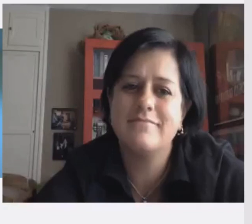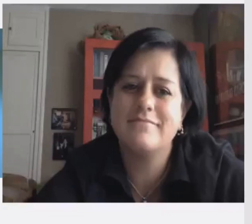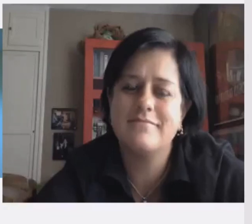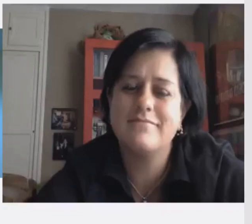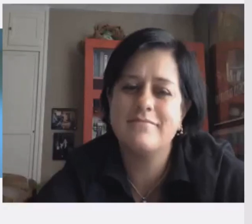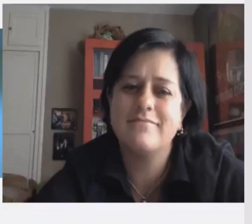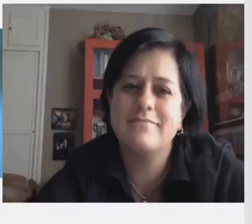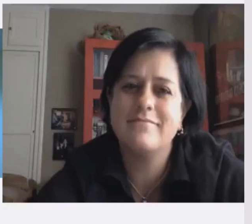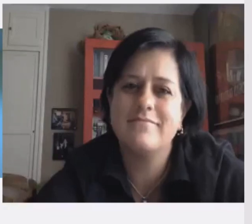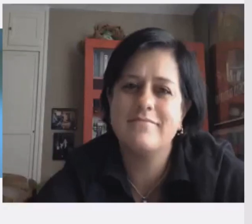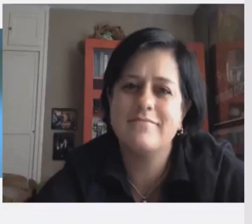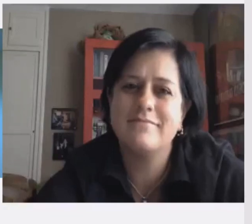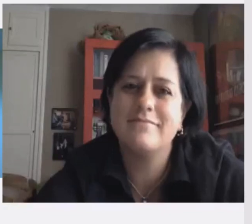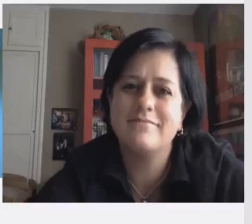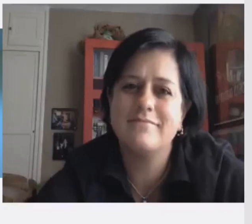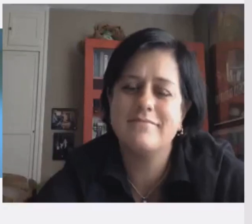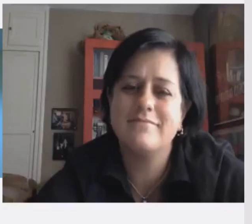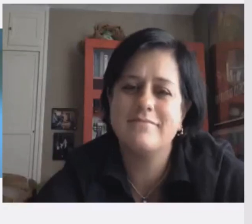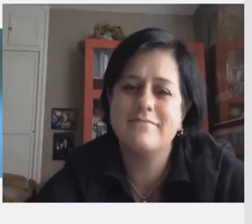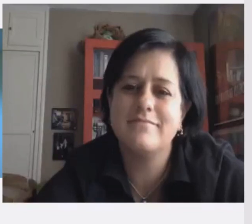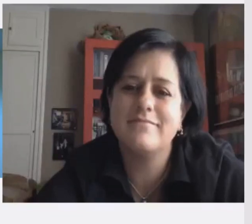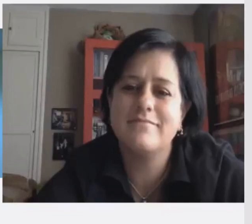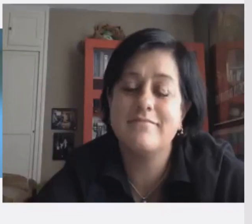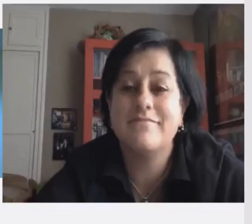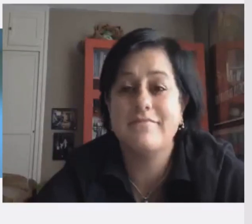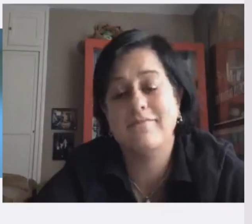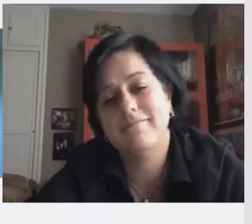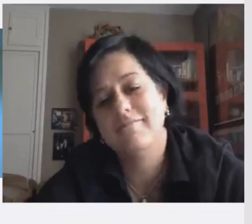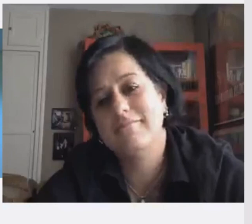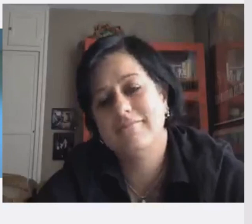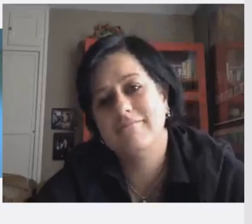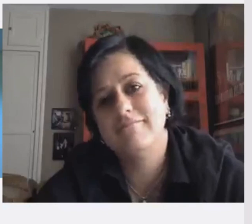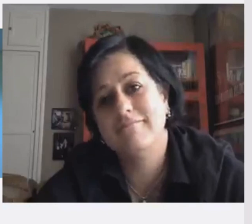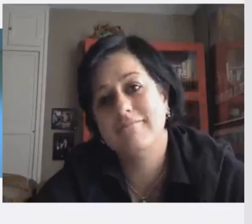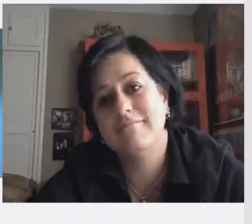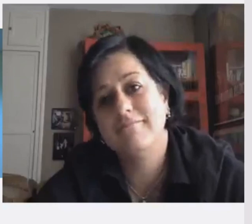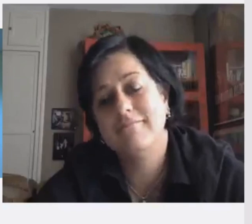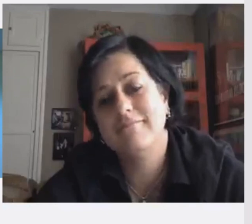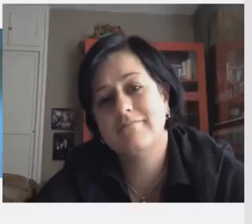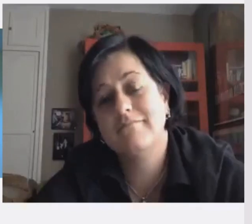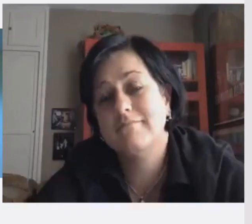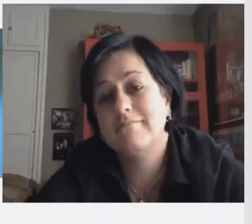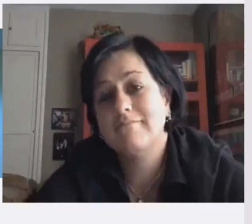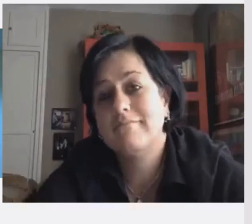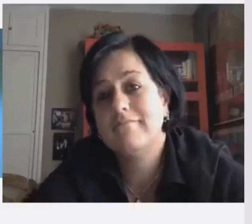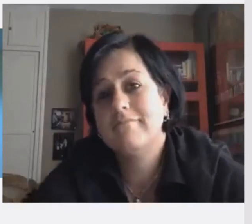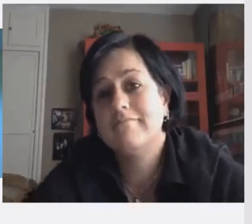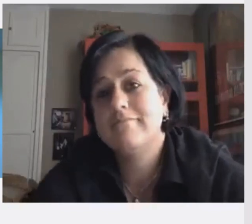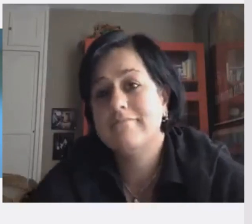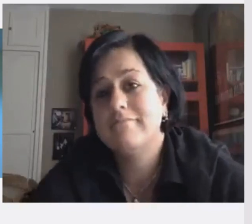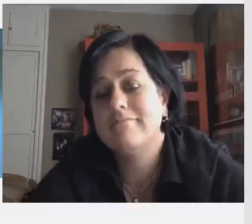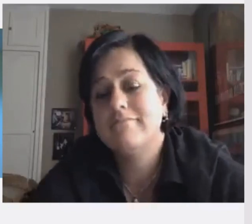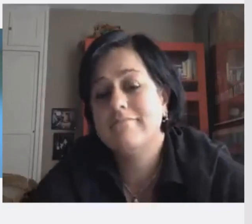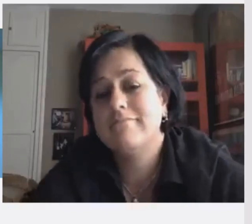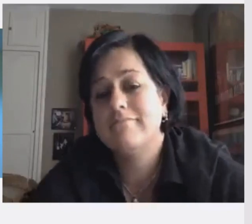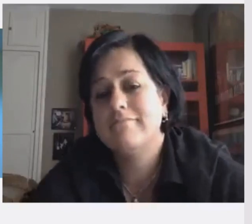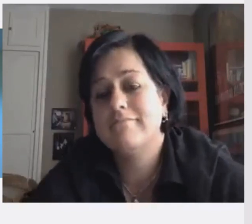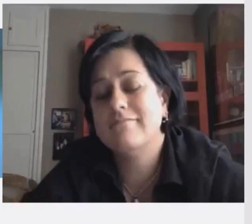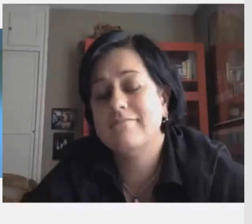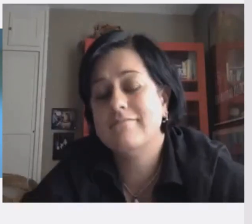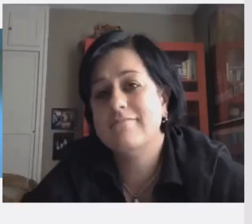история реализована на экране. И я очень надеюсь вас привести к тому, чтобы ваши истории тоже были